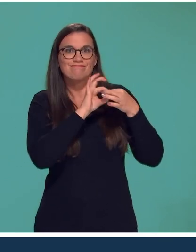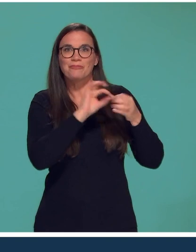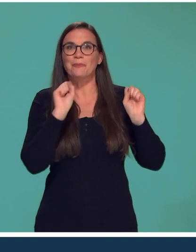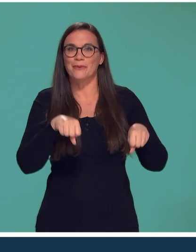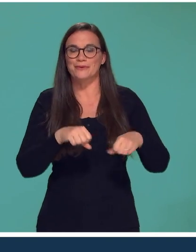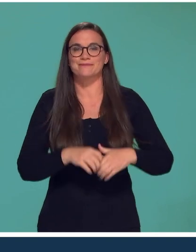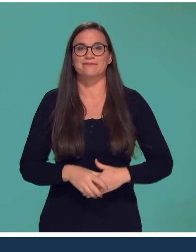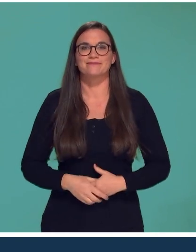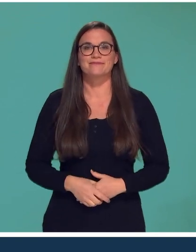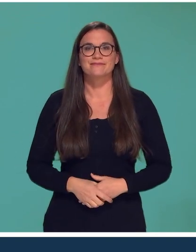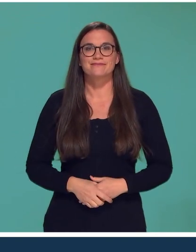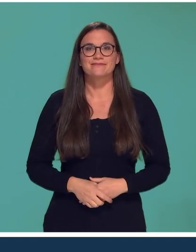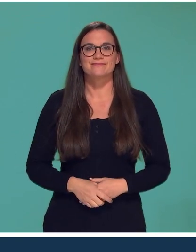relations avec leurs clients sourds.